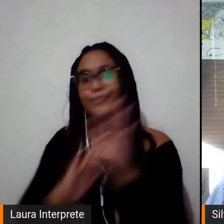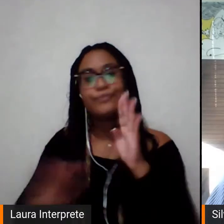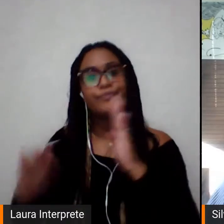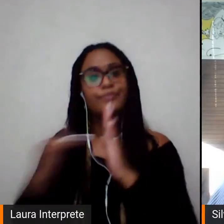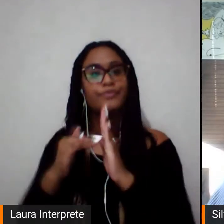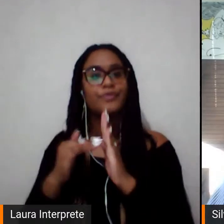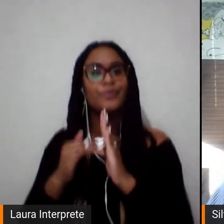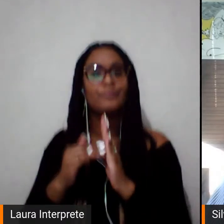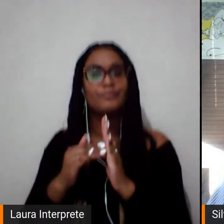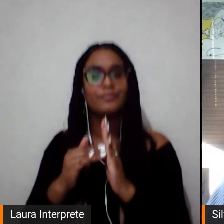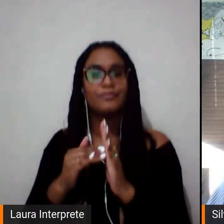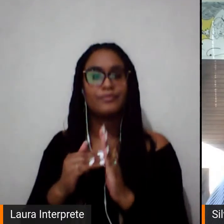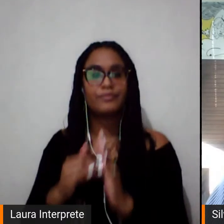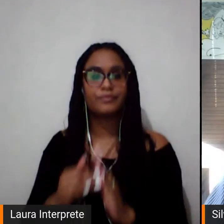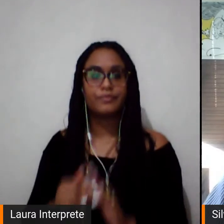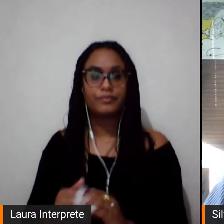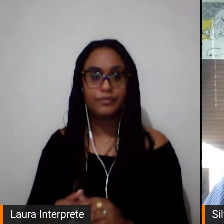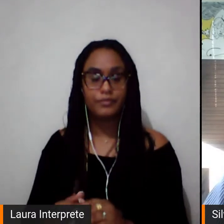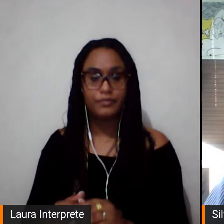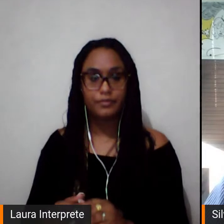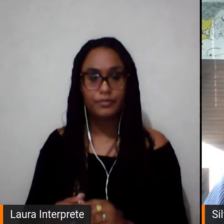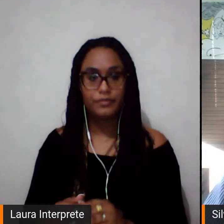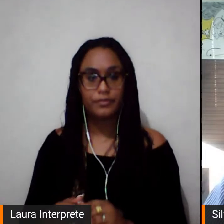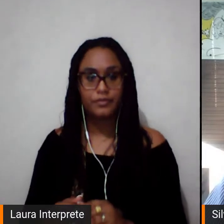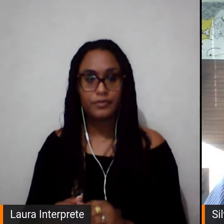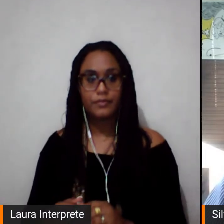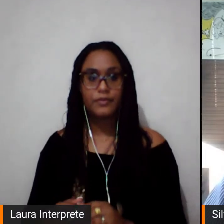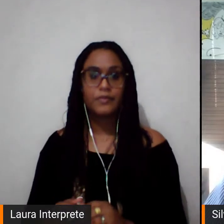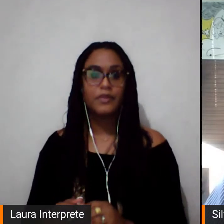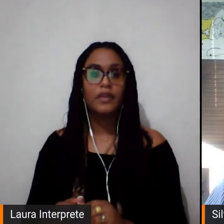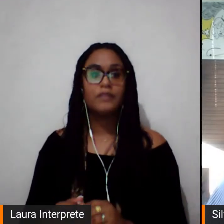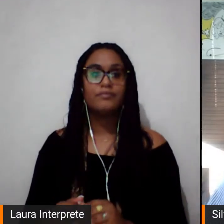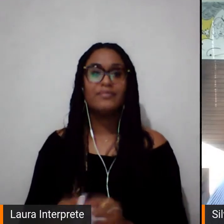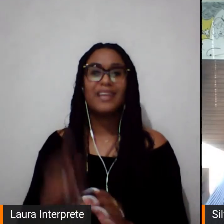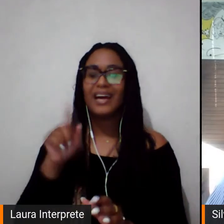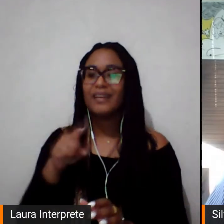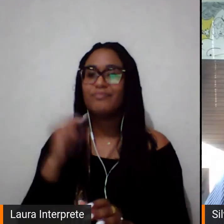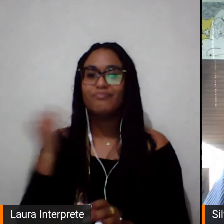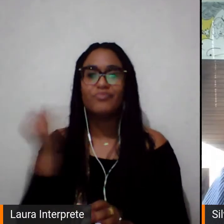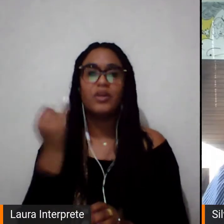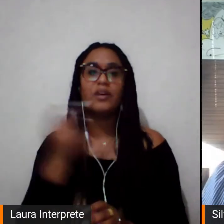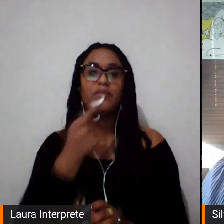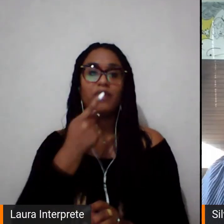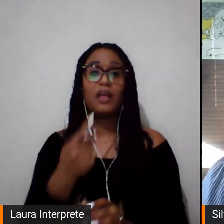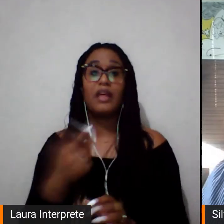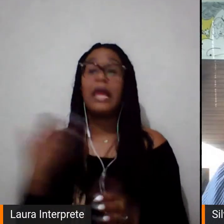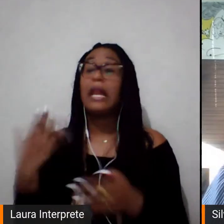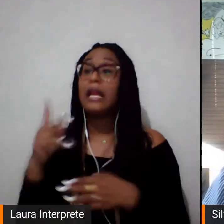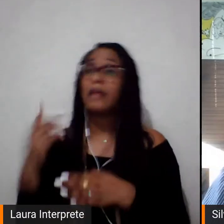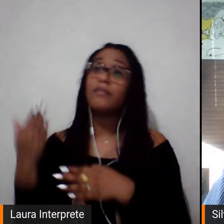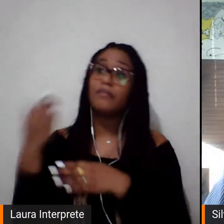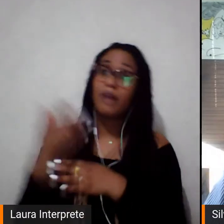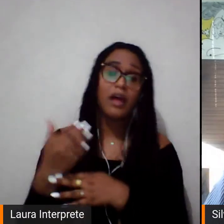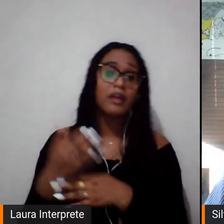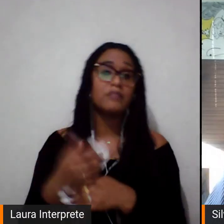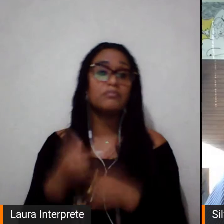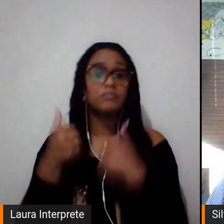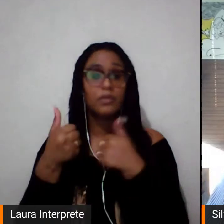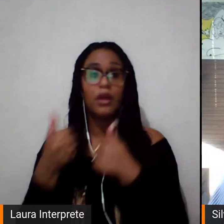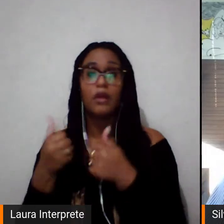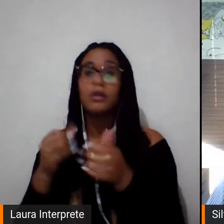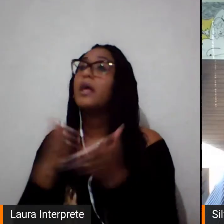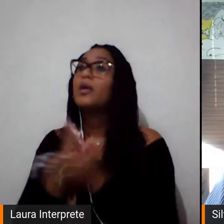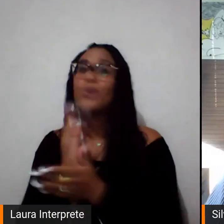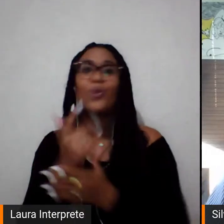limitante em questão de tempo, tanto para se inserir no esporte, como para permanecer no esporte. Além dessa divisão